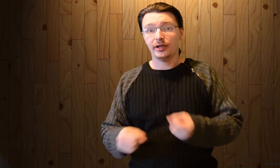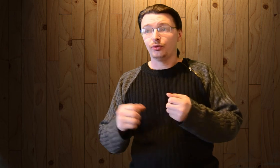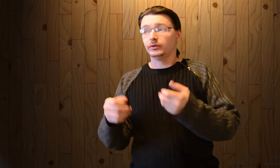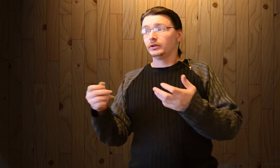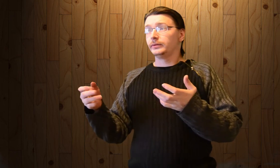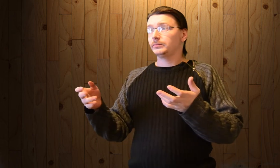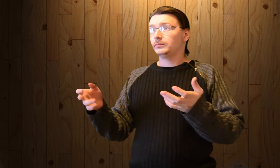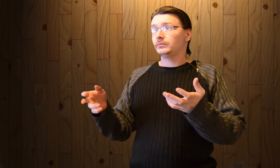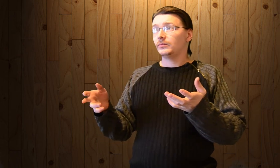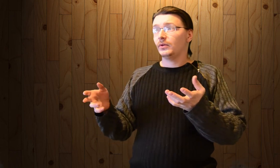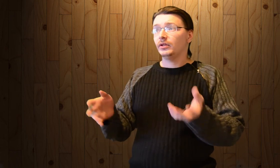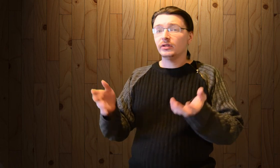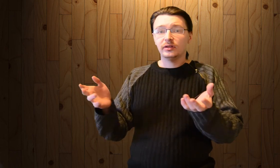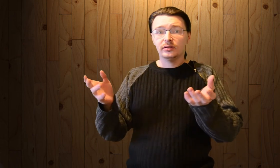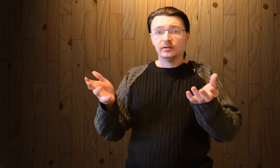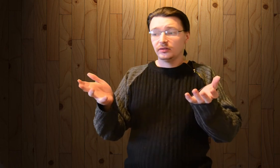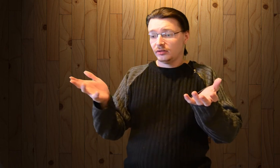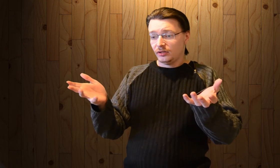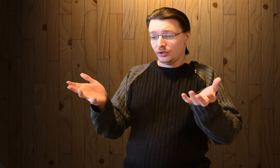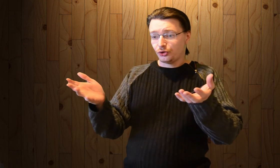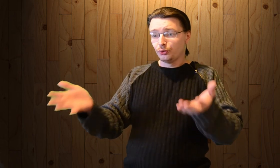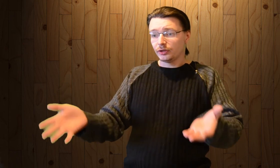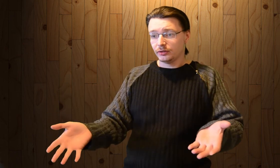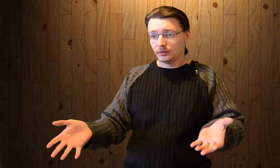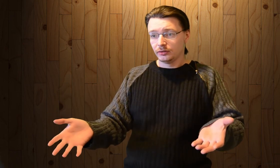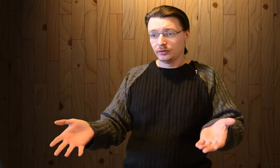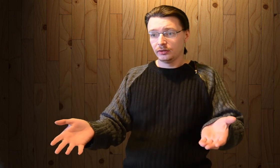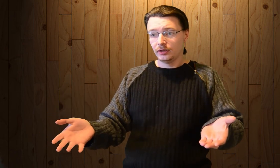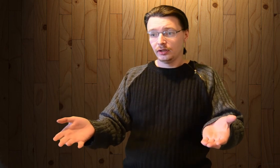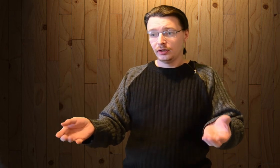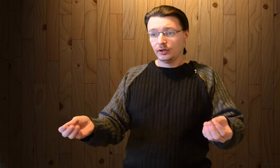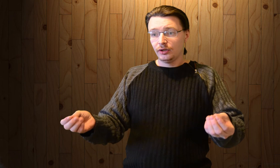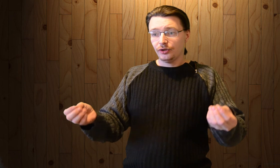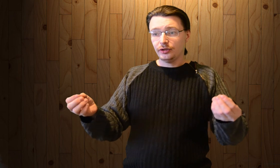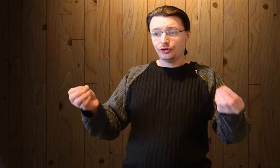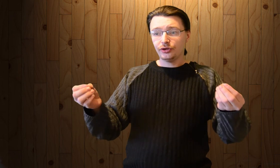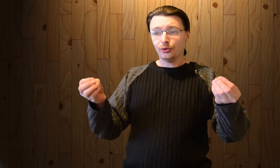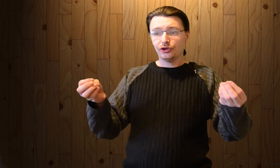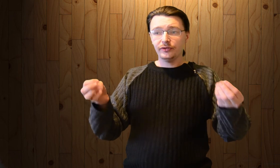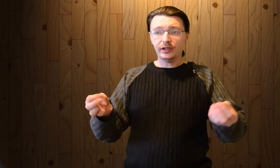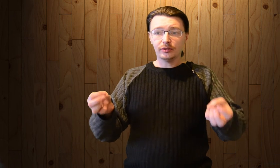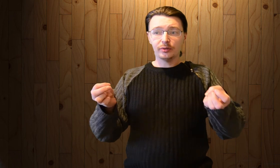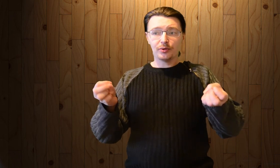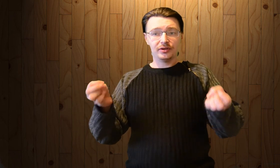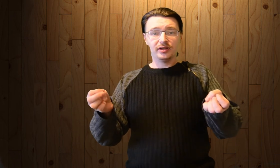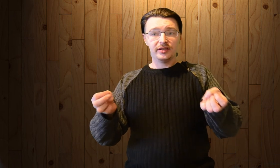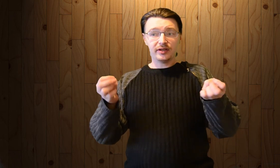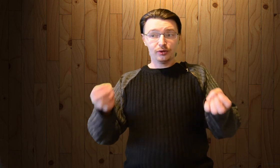Но это шут. Это тот человек, который просто, если ставит